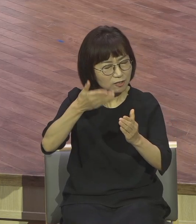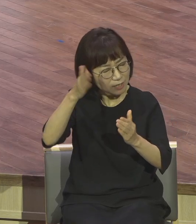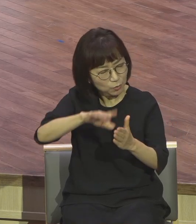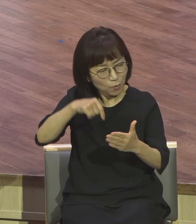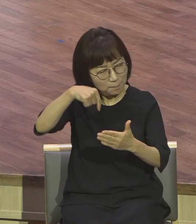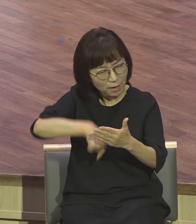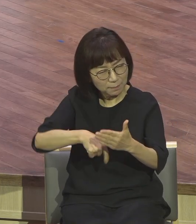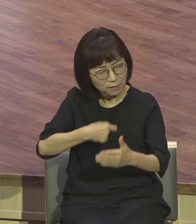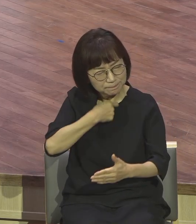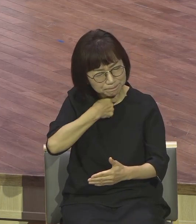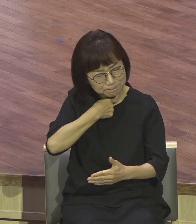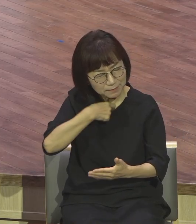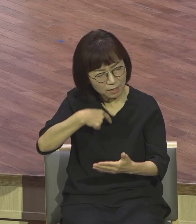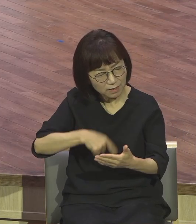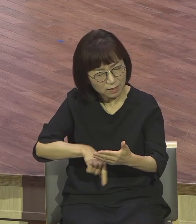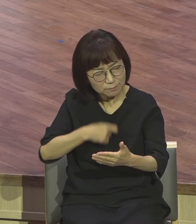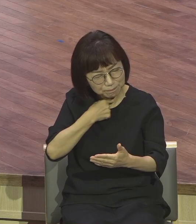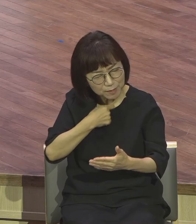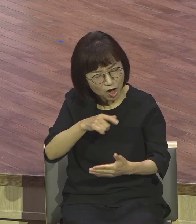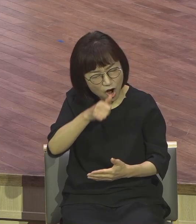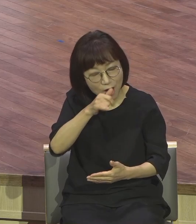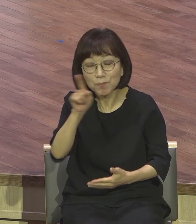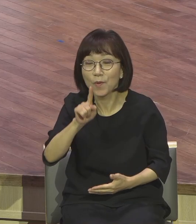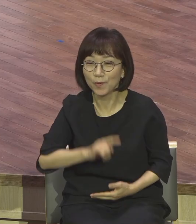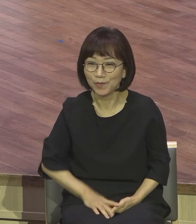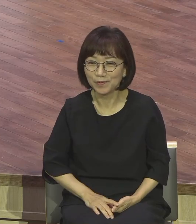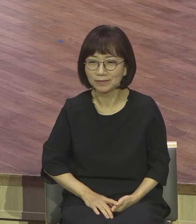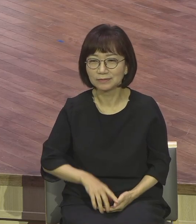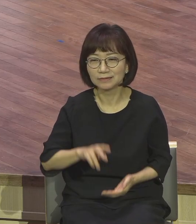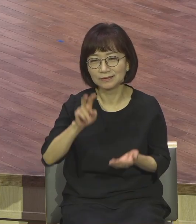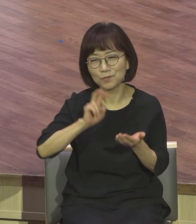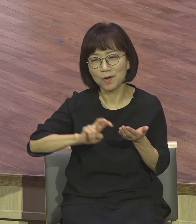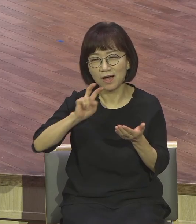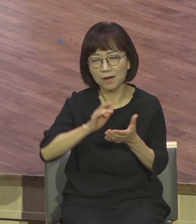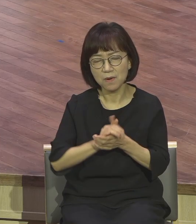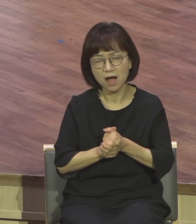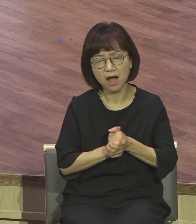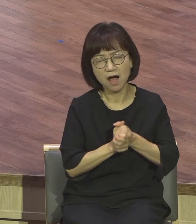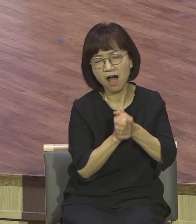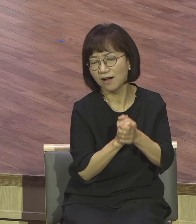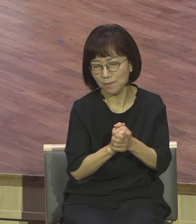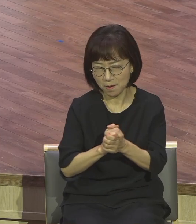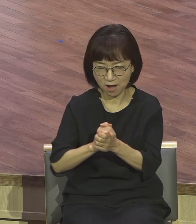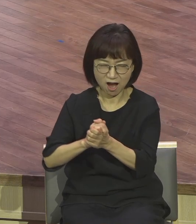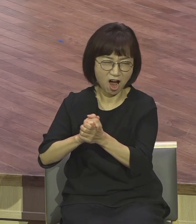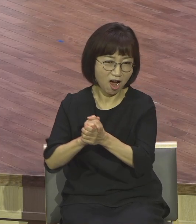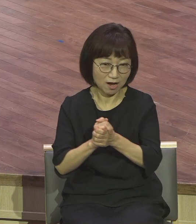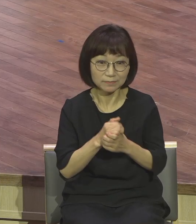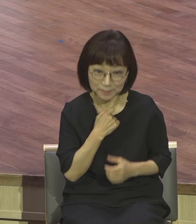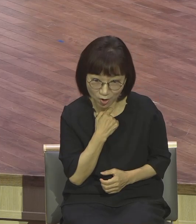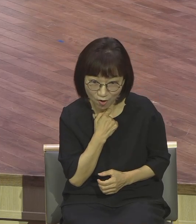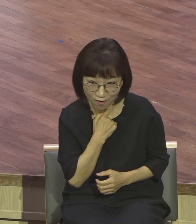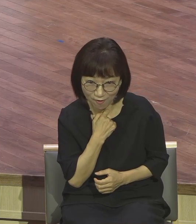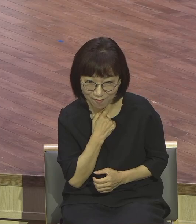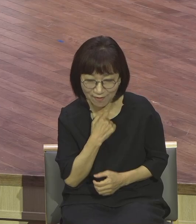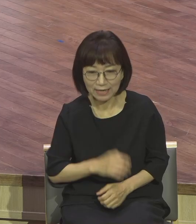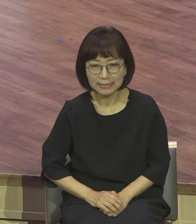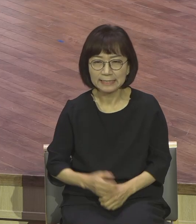하고 싶은 정말 하고 싶은 게 있었어요 그게 뭐였냐 승악이요 승악 그래서 다시 음악을